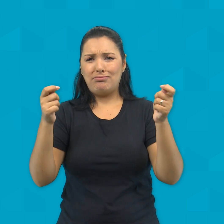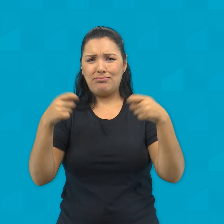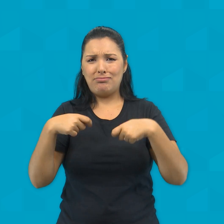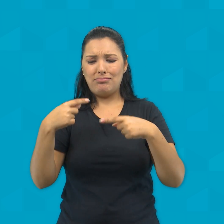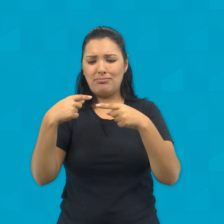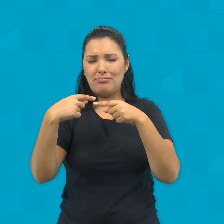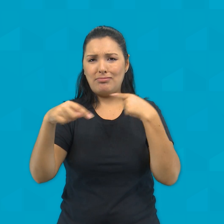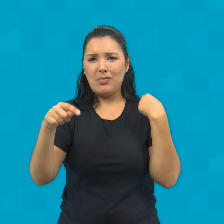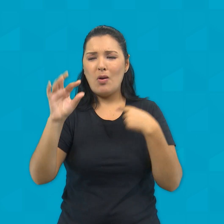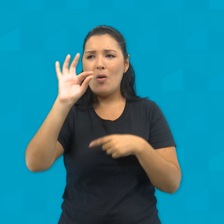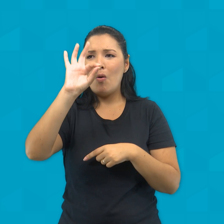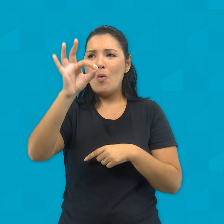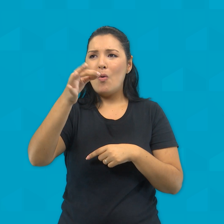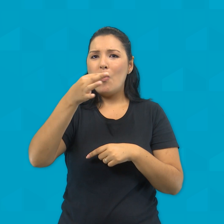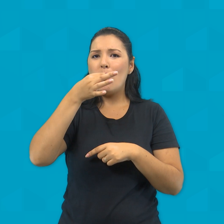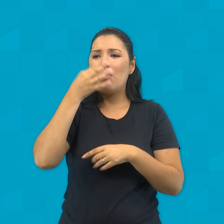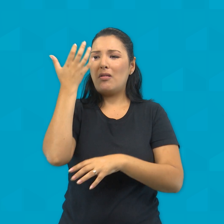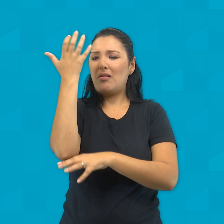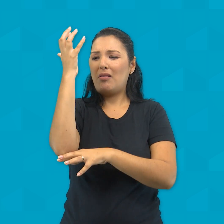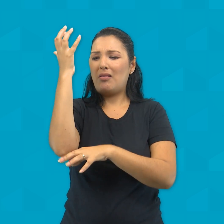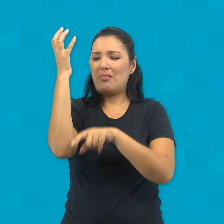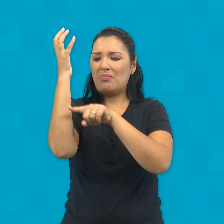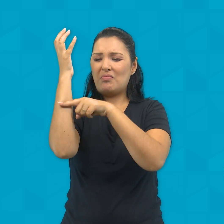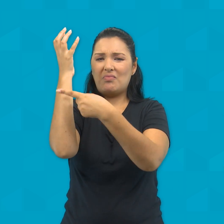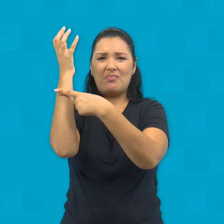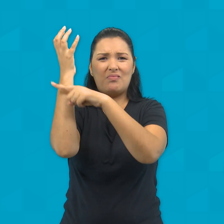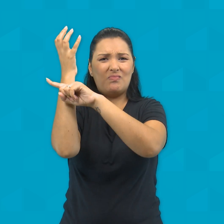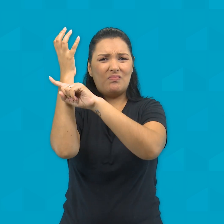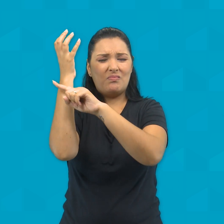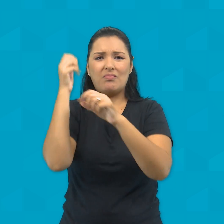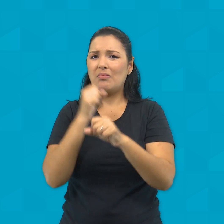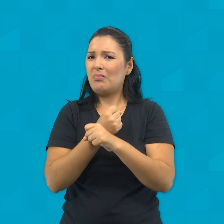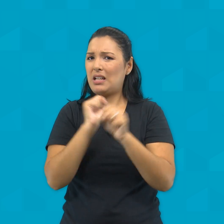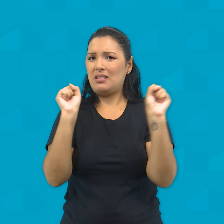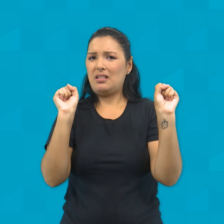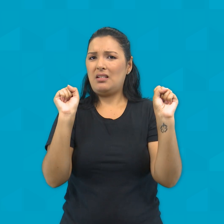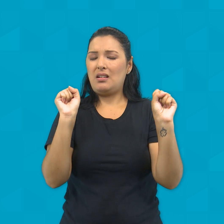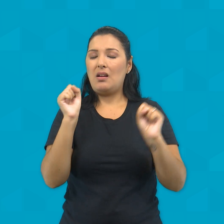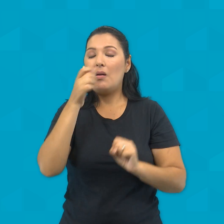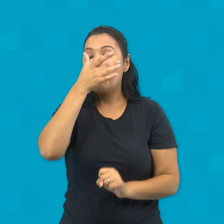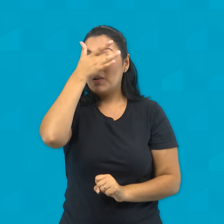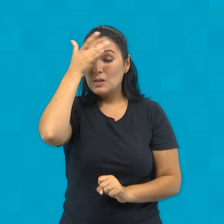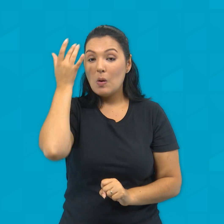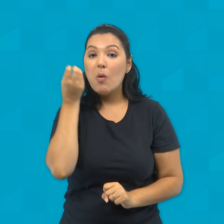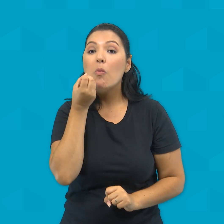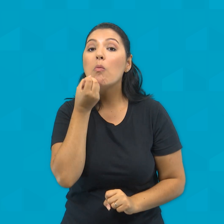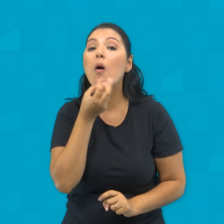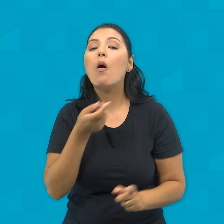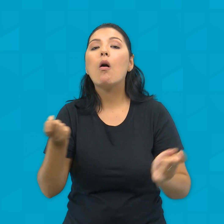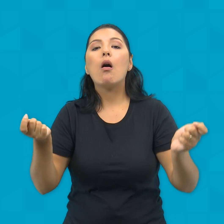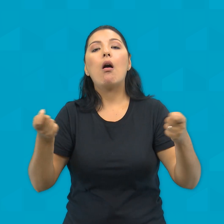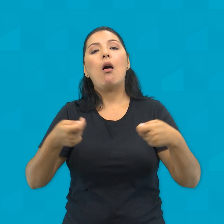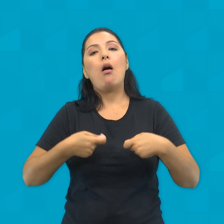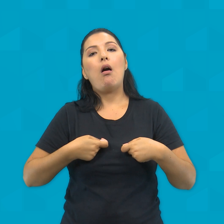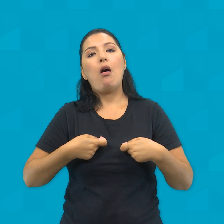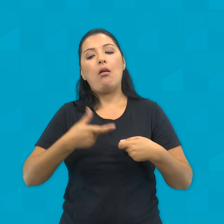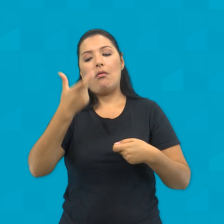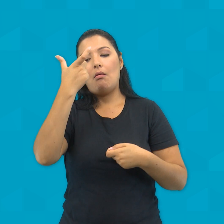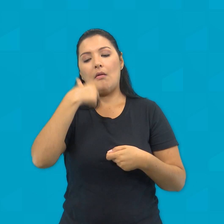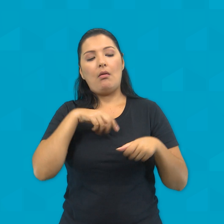uvas de plantas espinhosas. O homem bom tira coisas boas do bom tesouro do seu coração,